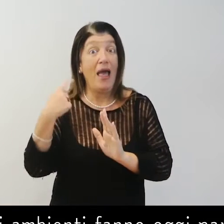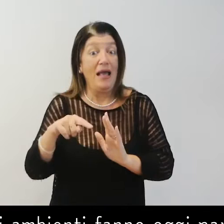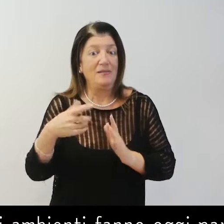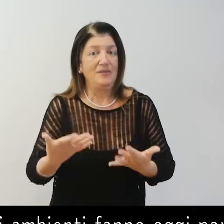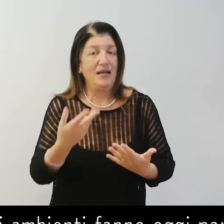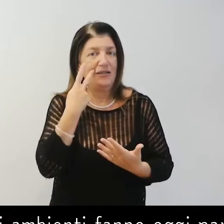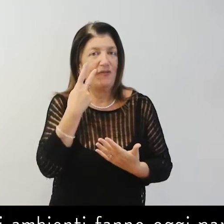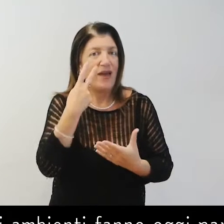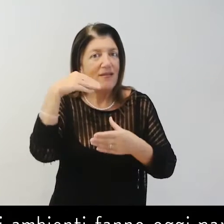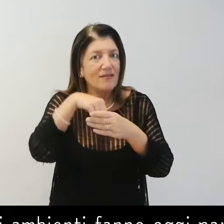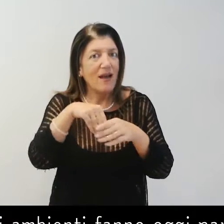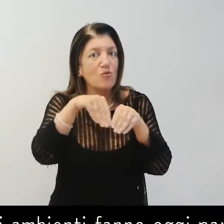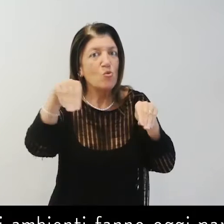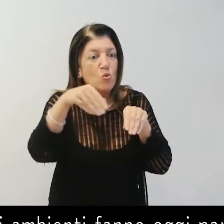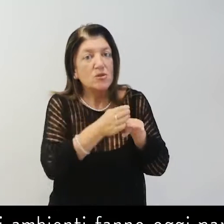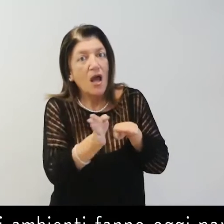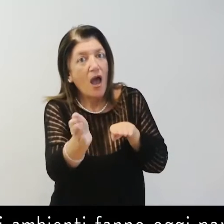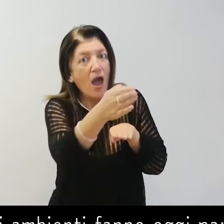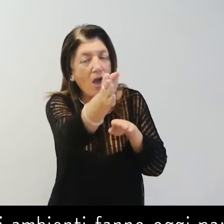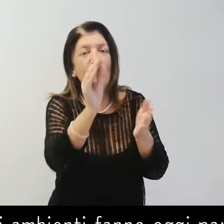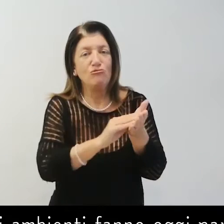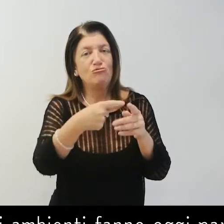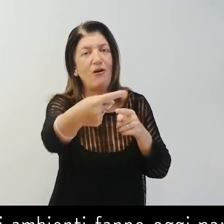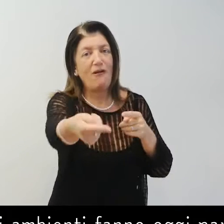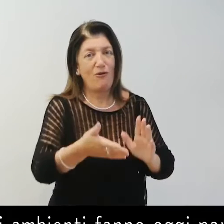Alcuni ambienti fanno oggi parte di un percorso museale.